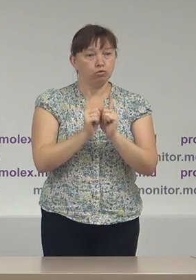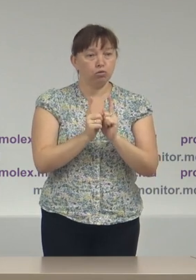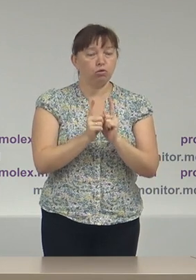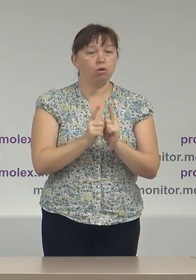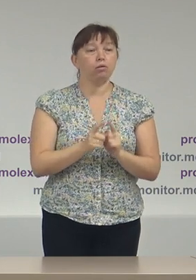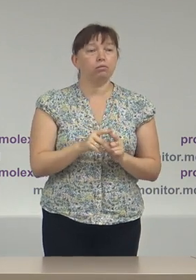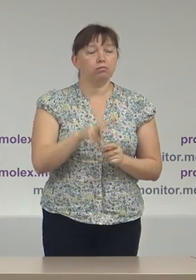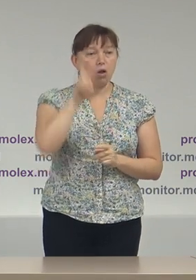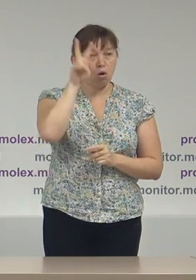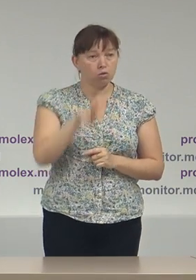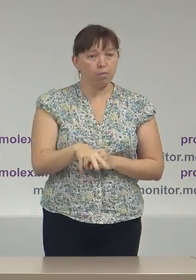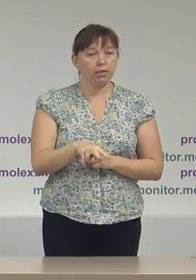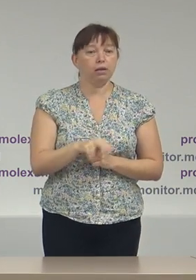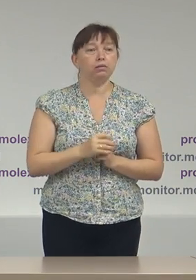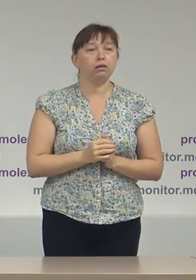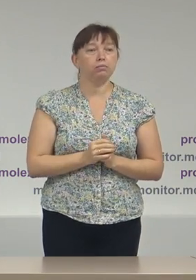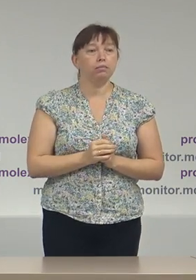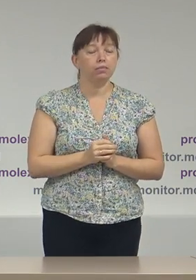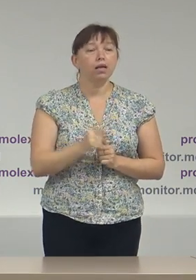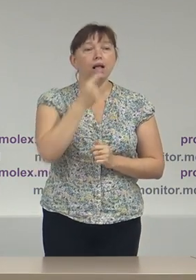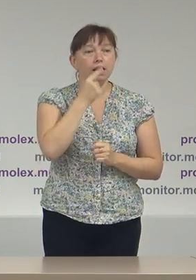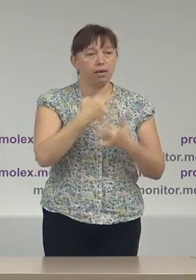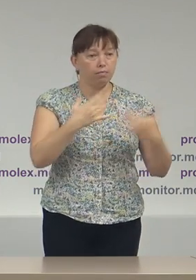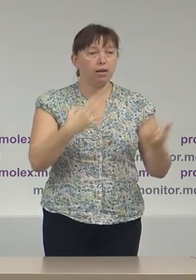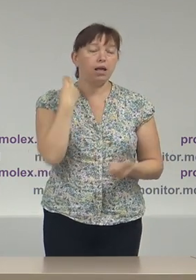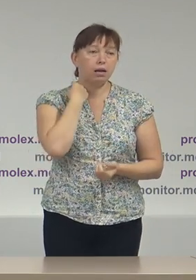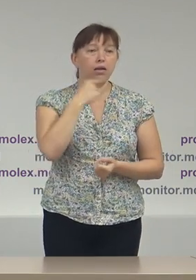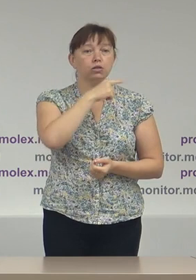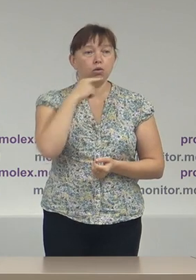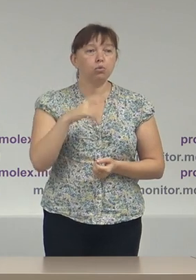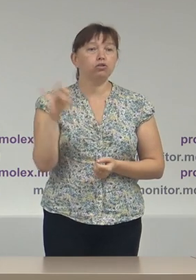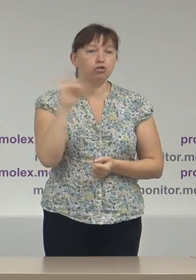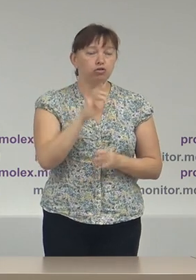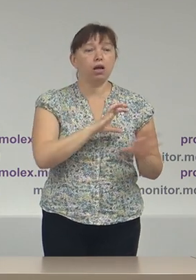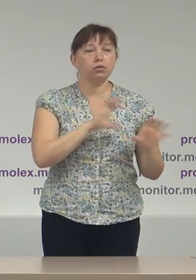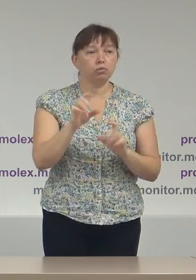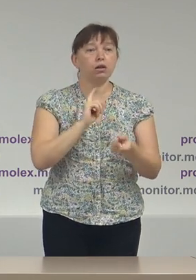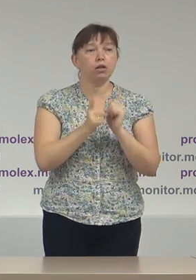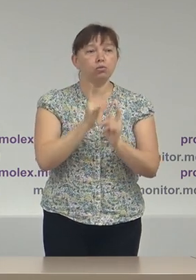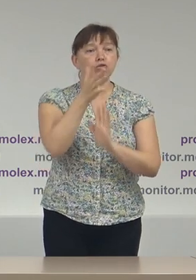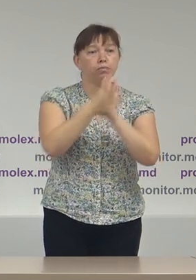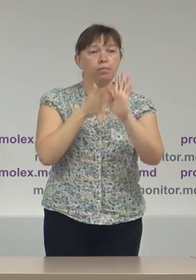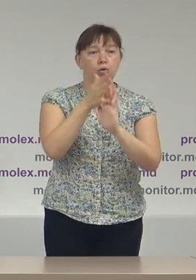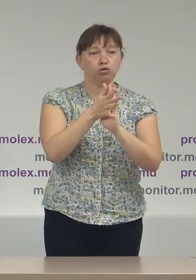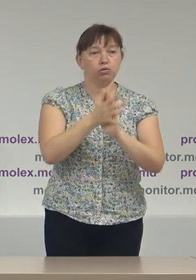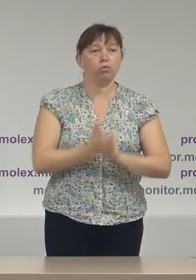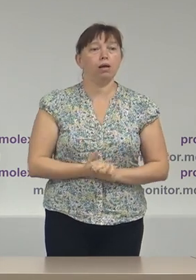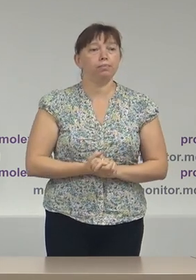concomitente în limbile engleză-rusă și cu asigurarea traducerii mimico-gestuale.